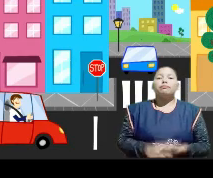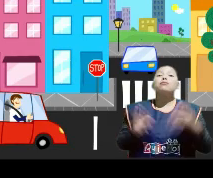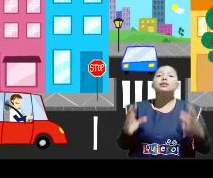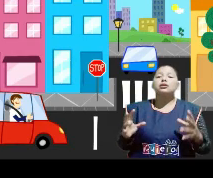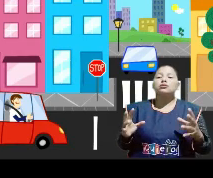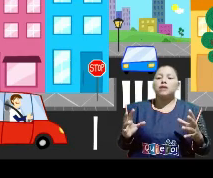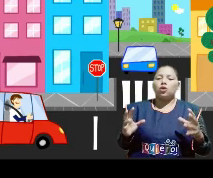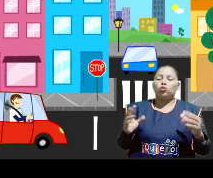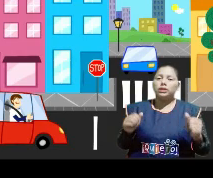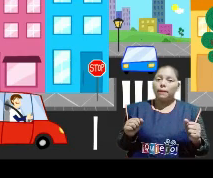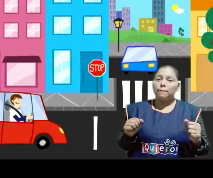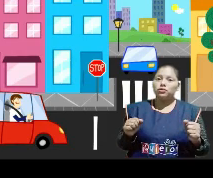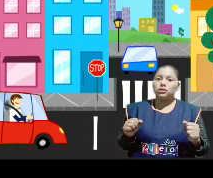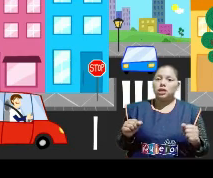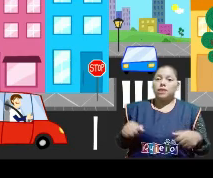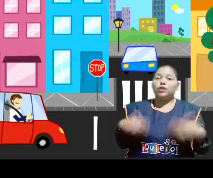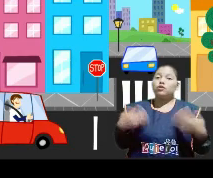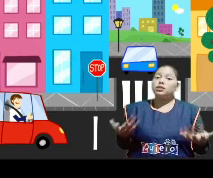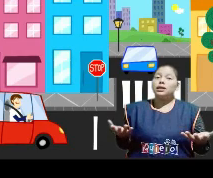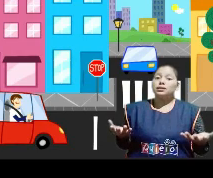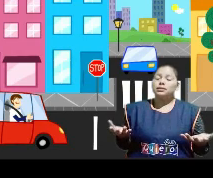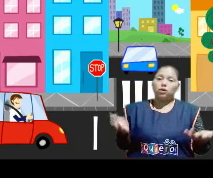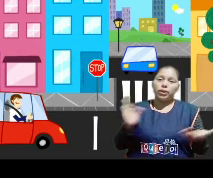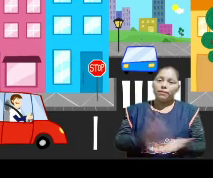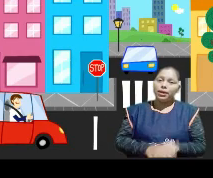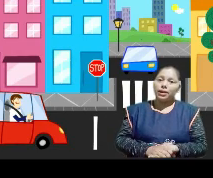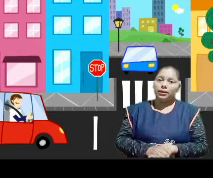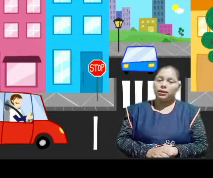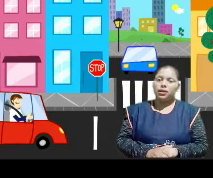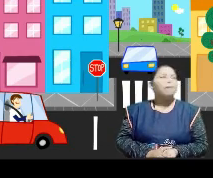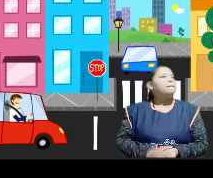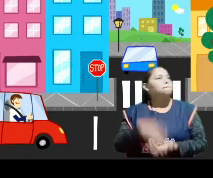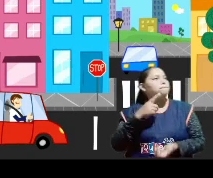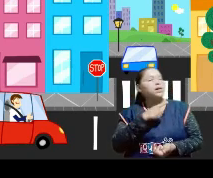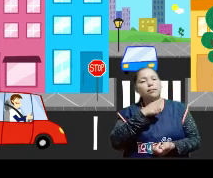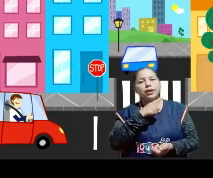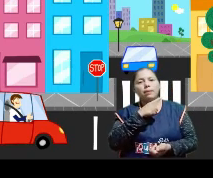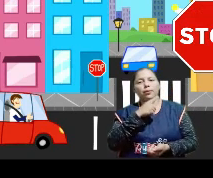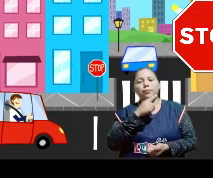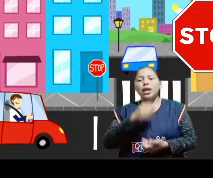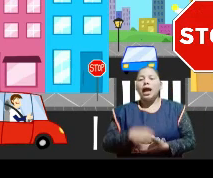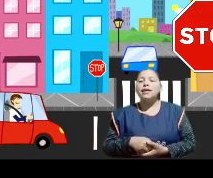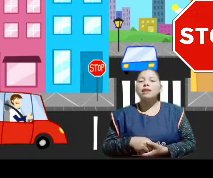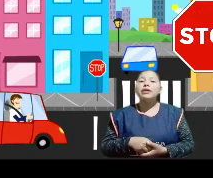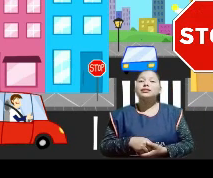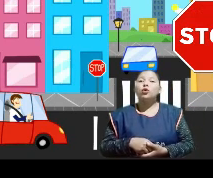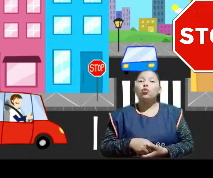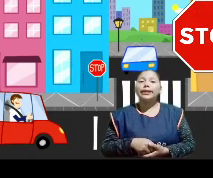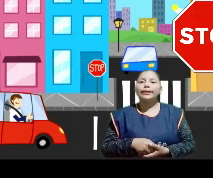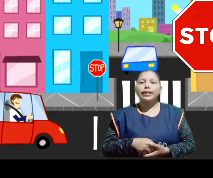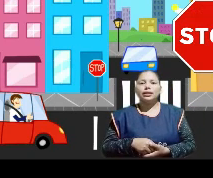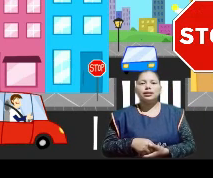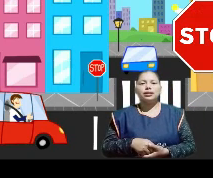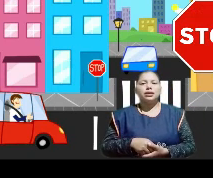Vamos a darnos algunos ejemplos de nuestra seguridad vial. Miren, por ejemplo. Allá aparece